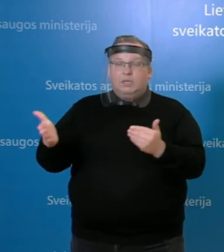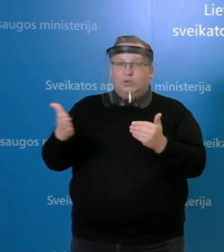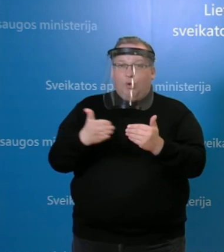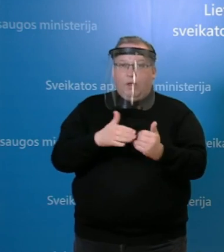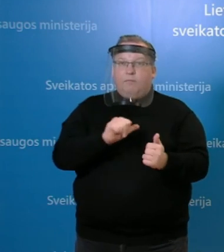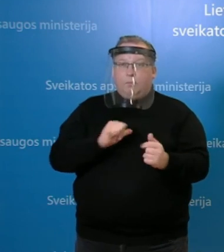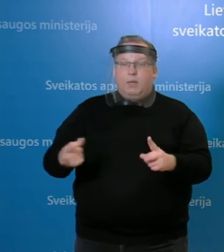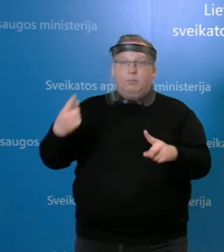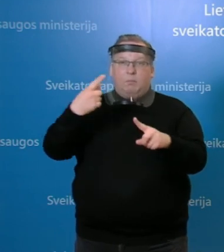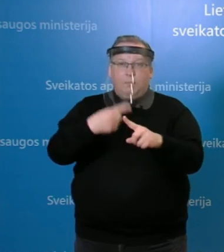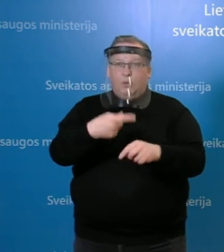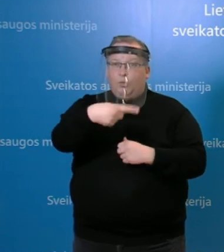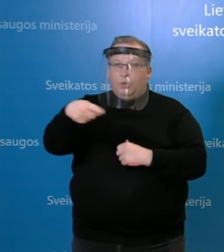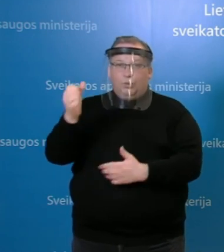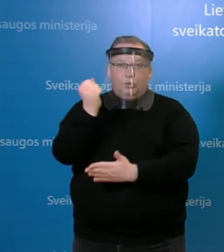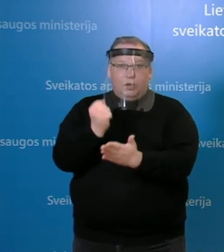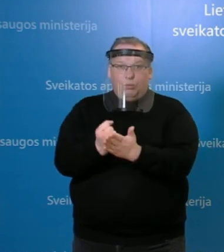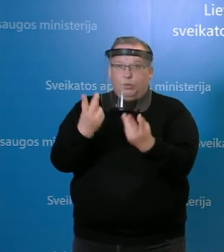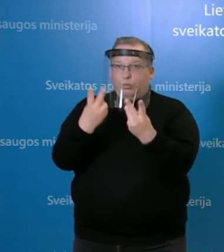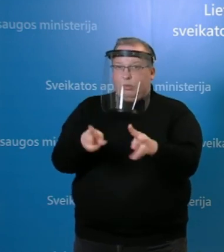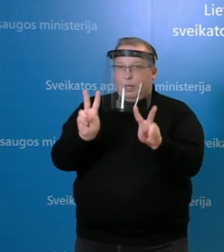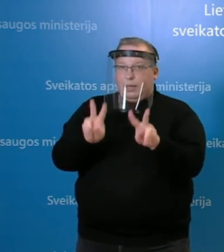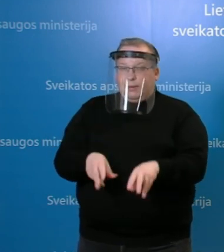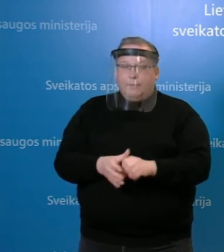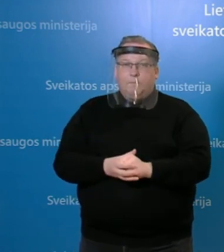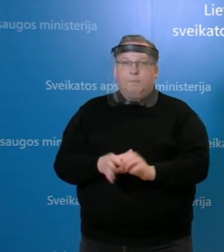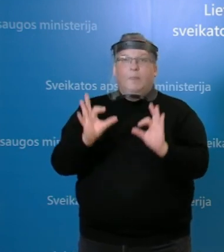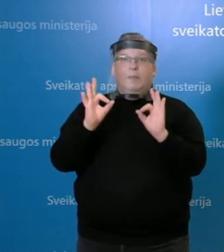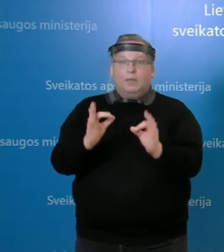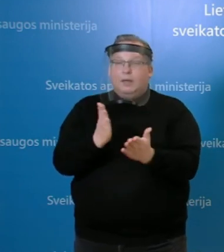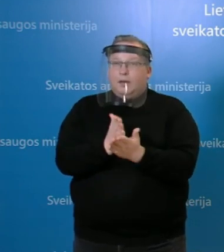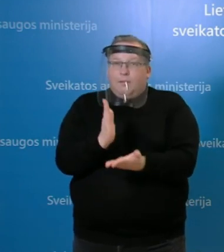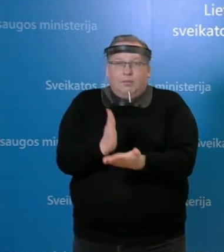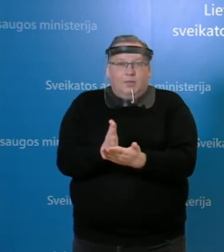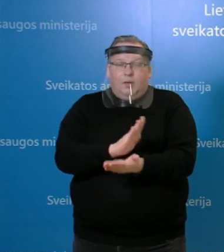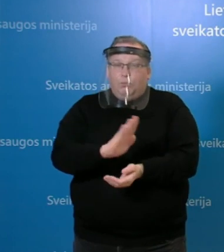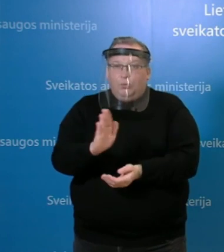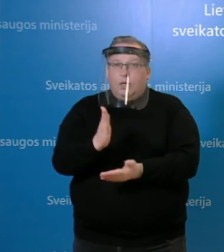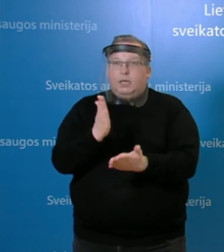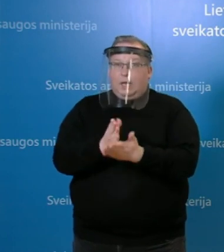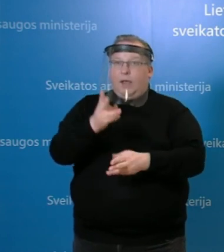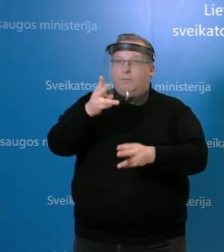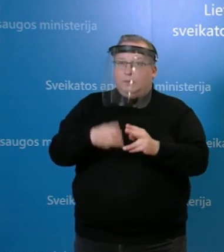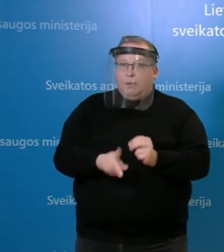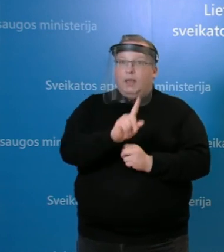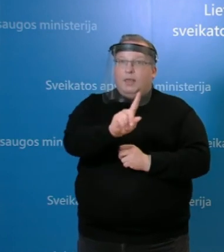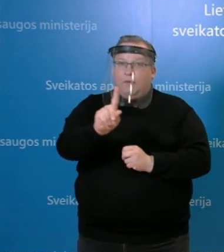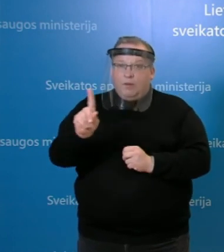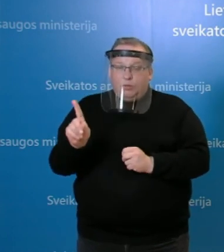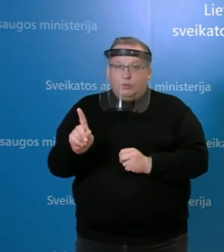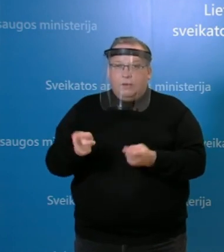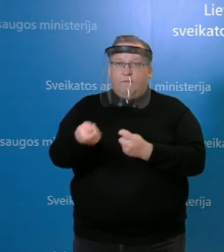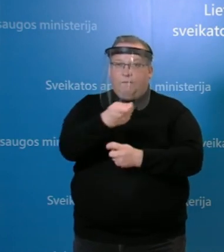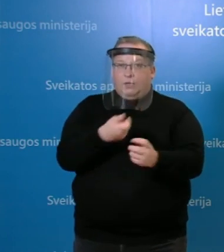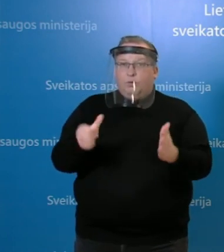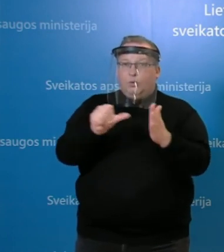papildomai izoliuoti kitų darbuotojų ir nereikia, tai tikrai yra nebūtina, na aišku, tai yra apsisprendimas kiekvienos, tai yra verslo